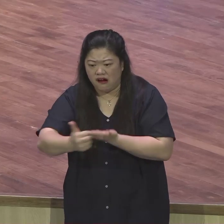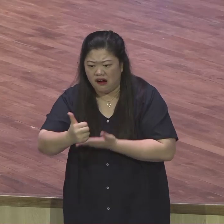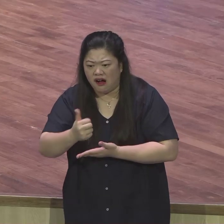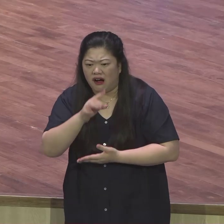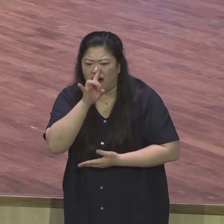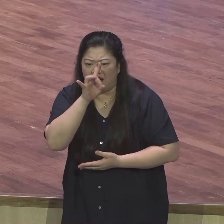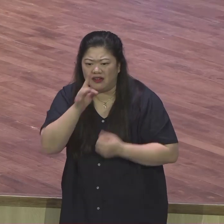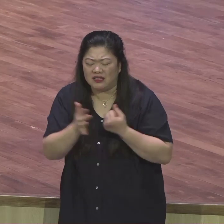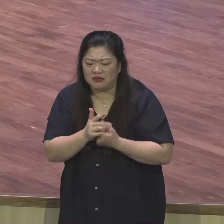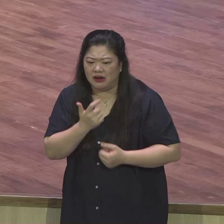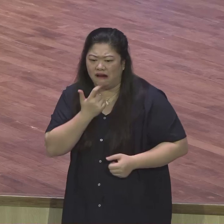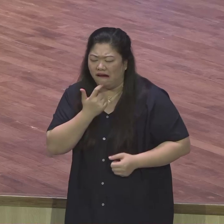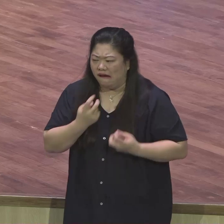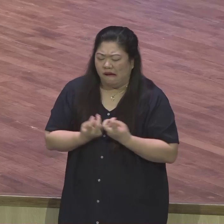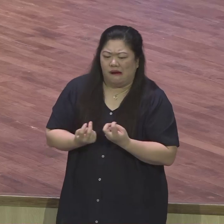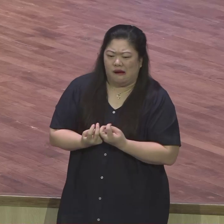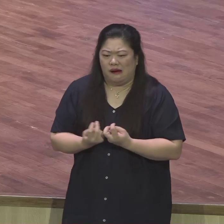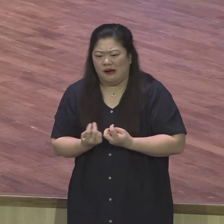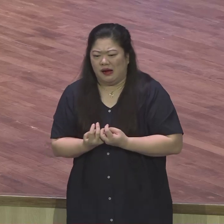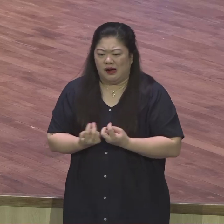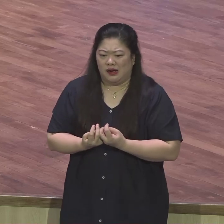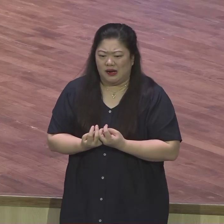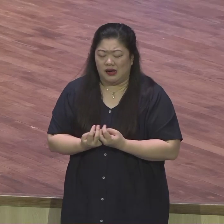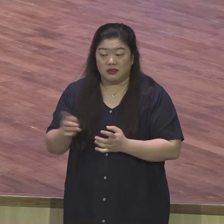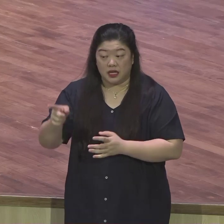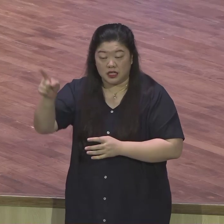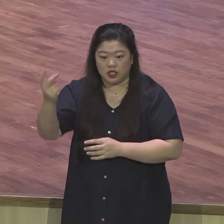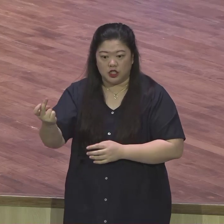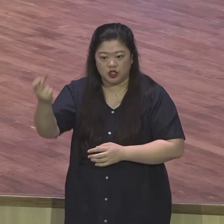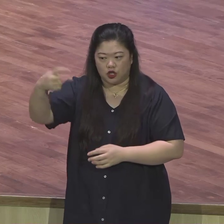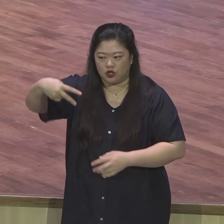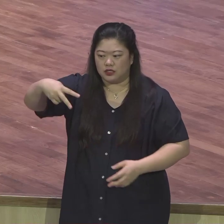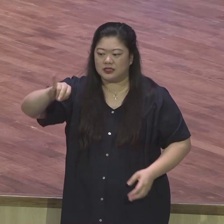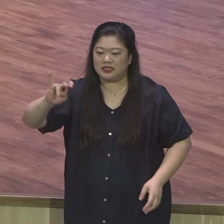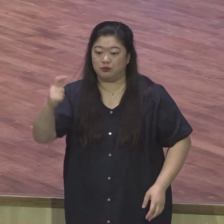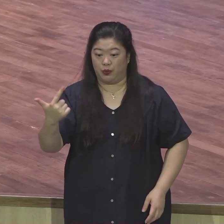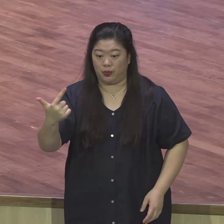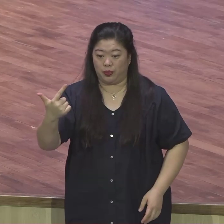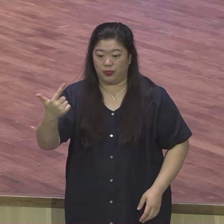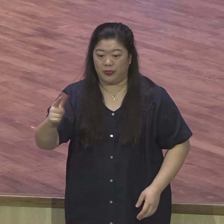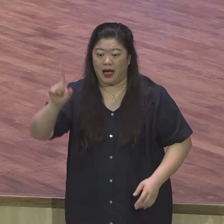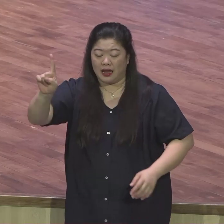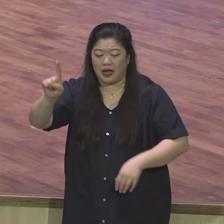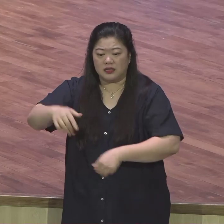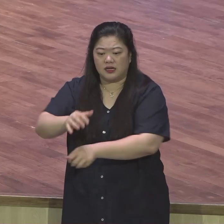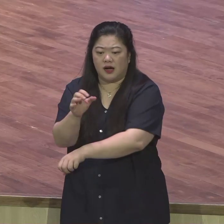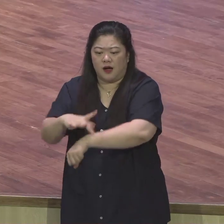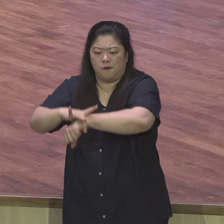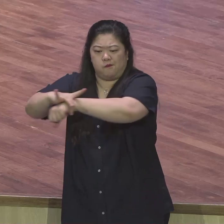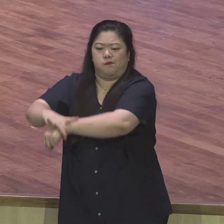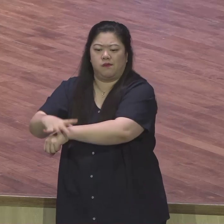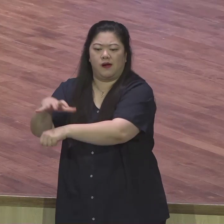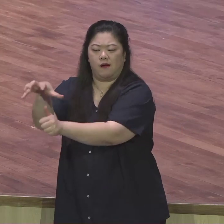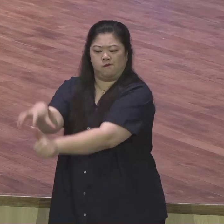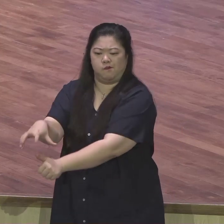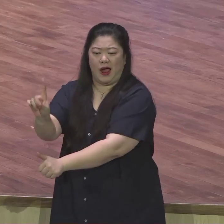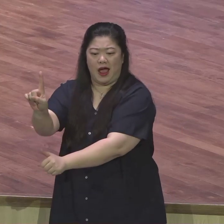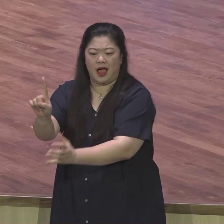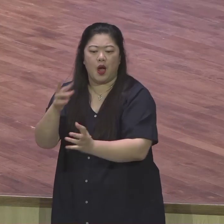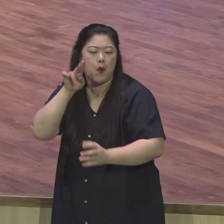안 되는 심호흐를 잡아놨죠. 심호흐를 잡아놨기 때문에 지금 안 데려오면 안 되는 상황입니다. 지금 데려가야 됩니다. 이렇게 지금